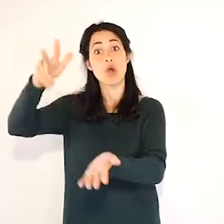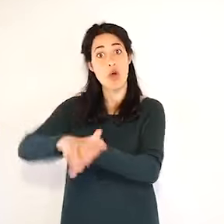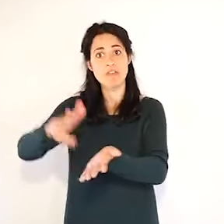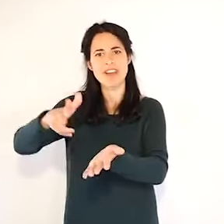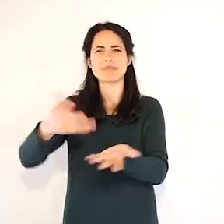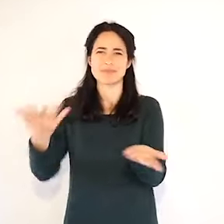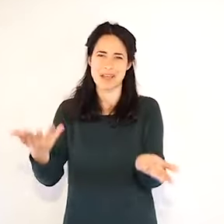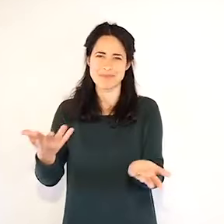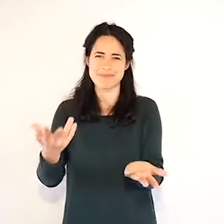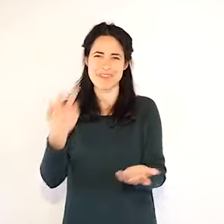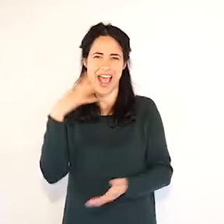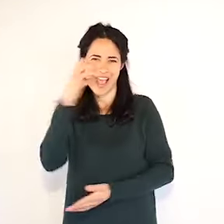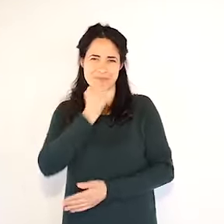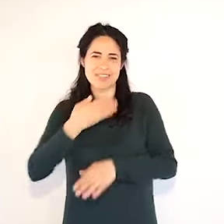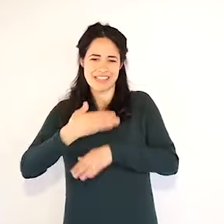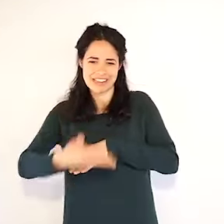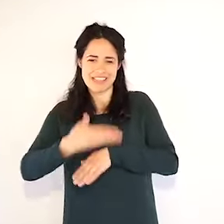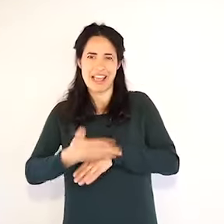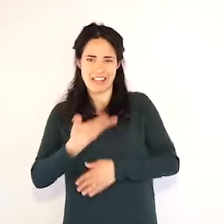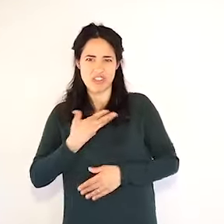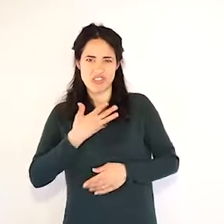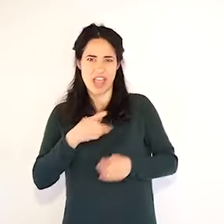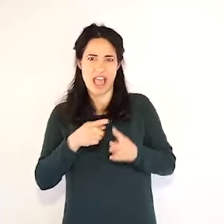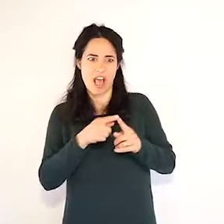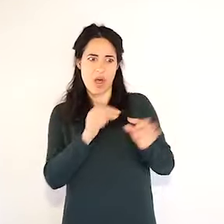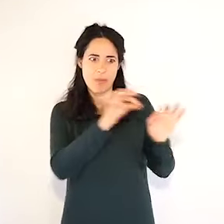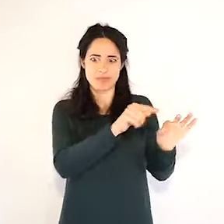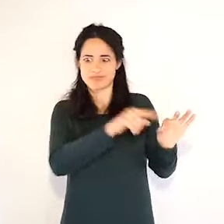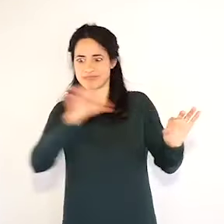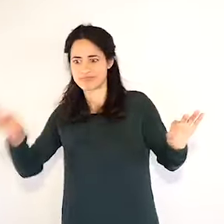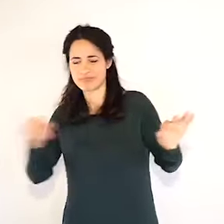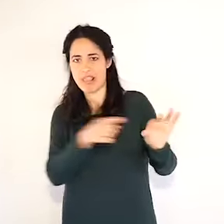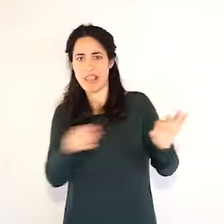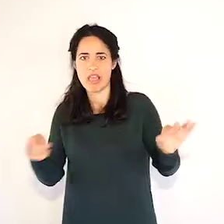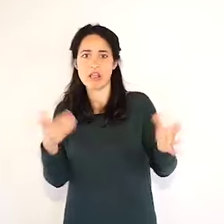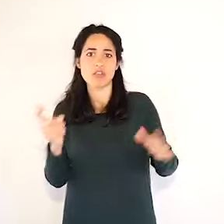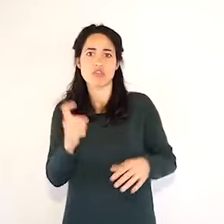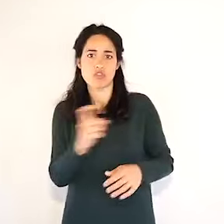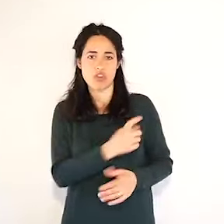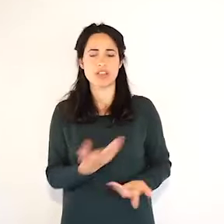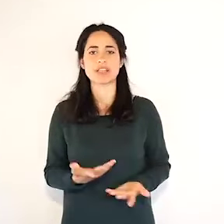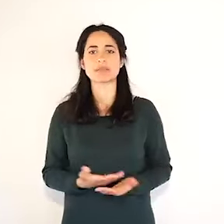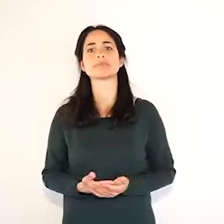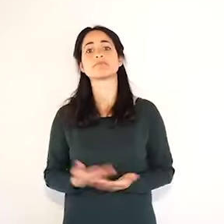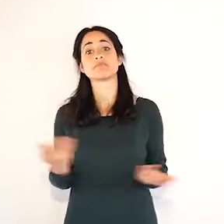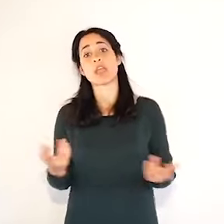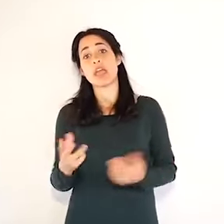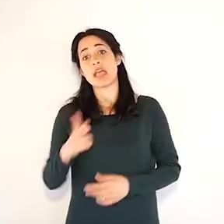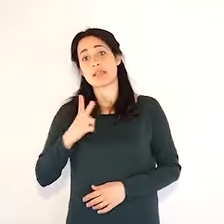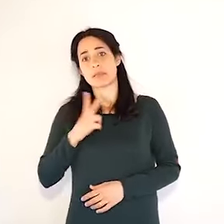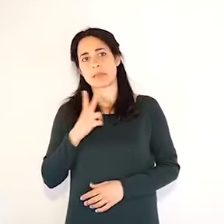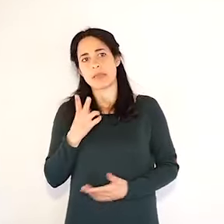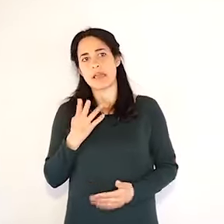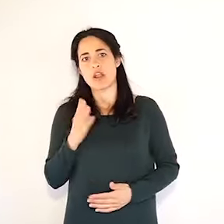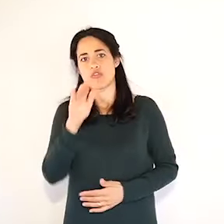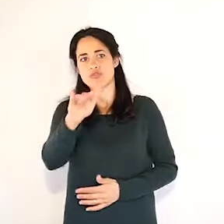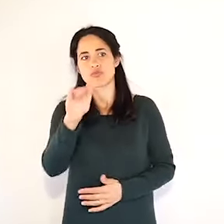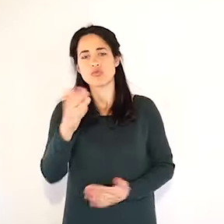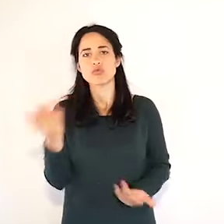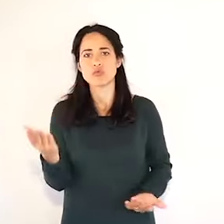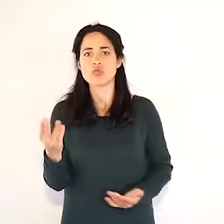avremo anche molte più notizie da dare, mi auguro anche meno decessi, ma oltre a questo anche una spiegazione